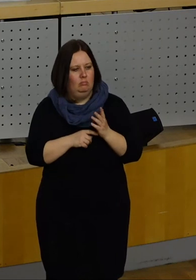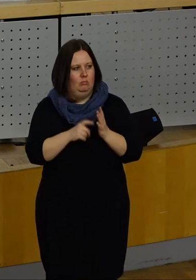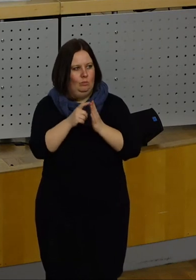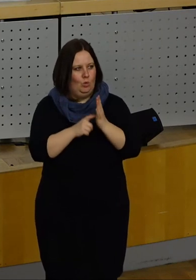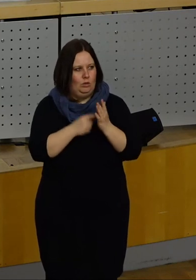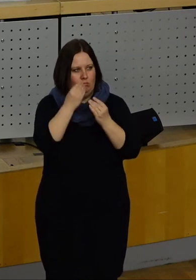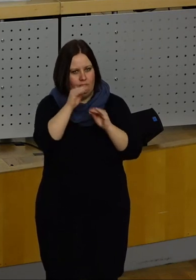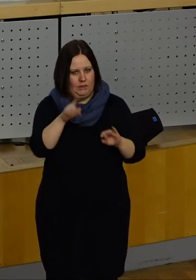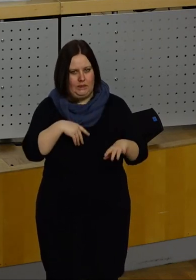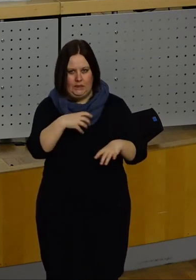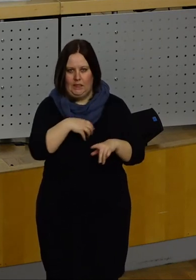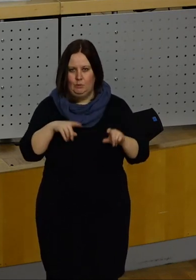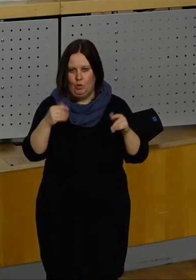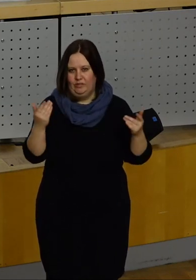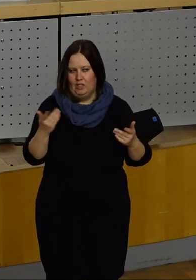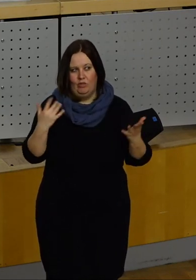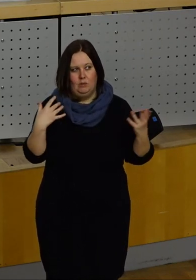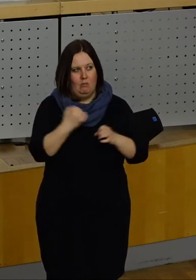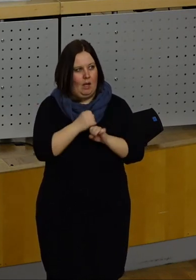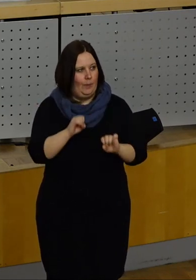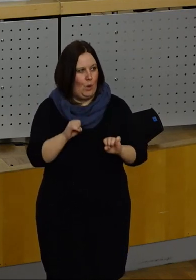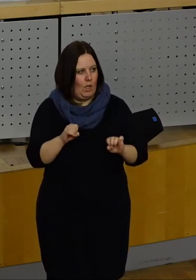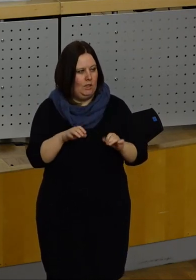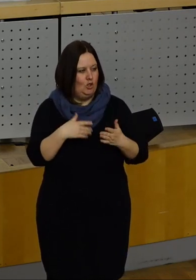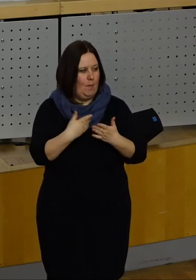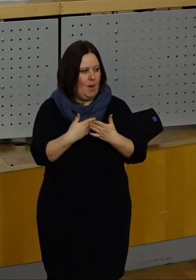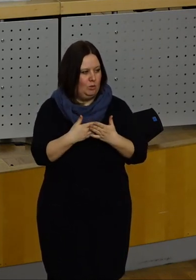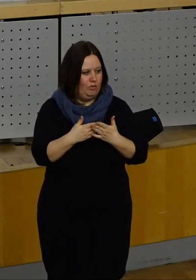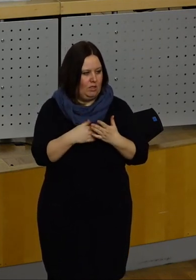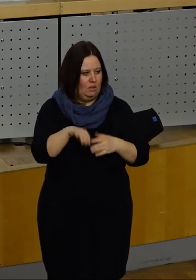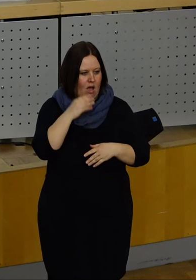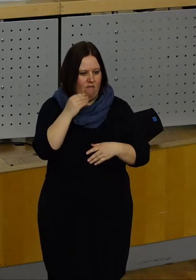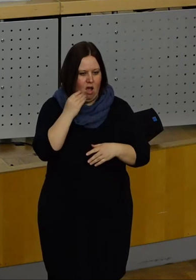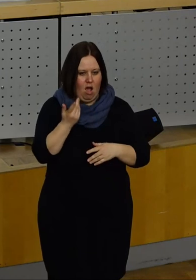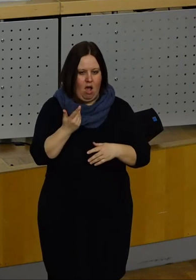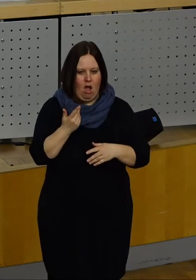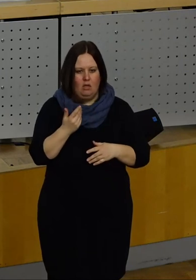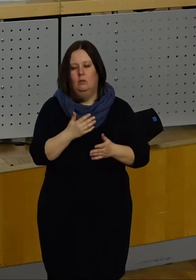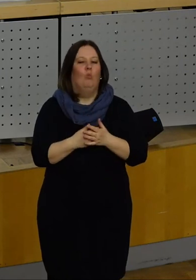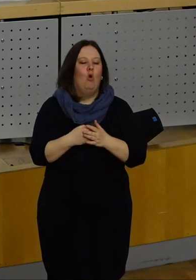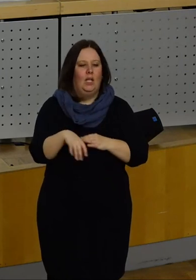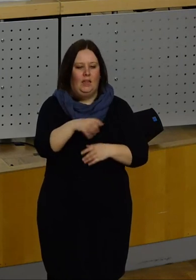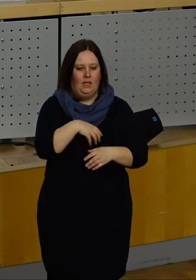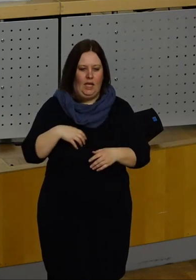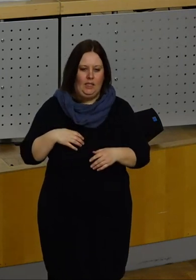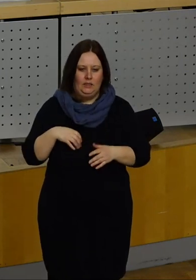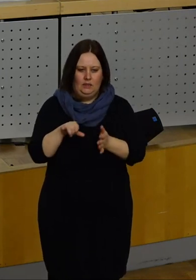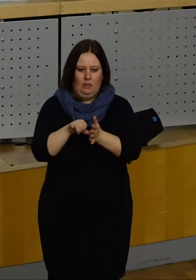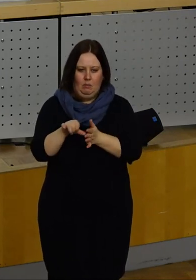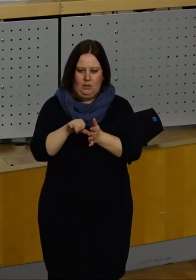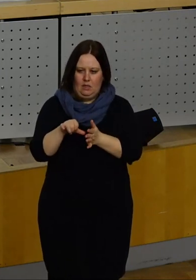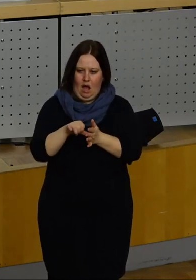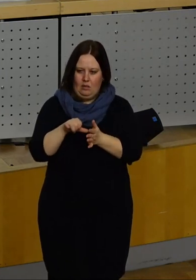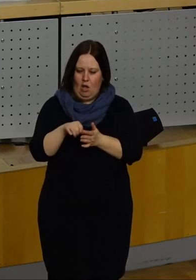bringen, die wir in Dresden haben, die wir tun können. Zum Beispiel haben wir erfahren, dass das bargeldlose Bezahlen in Dresden-Prolis und auch noch in